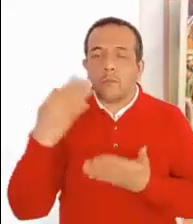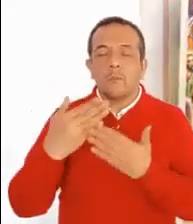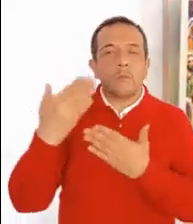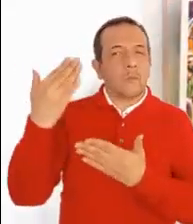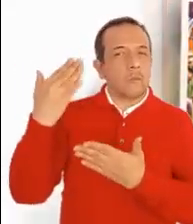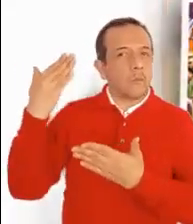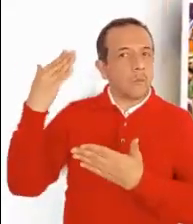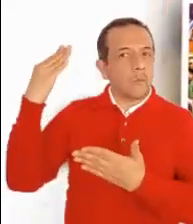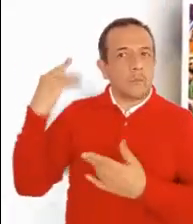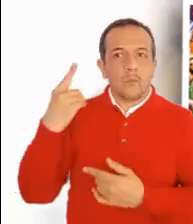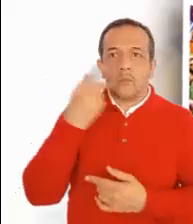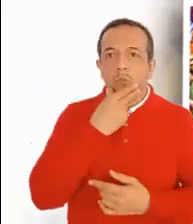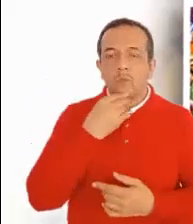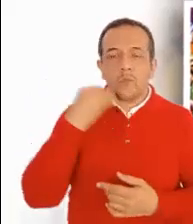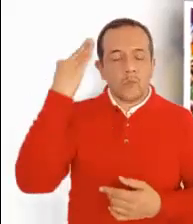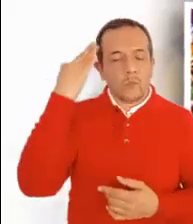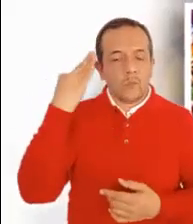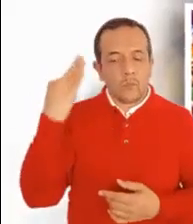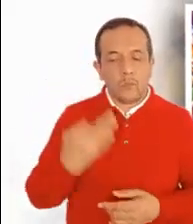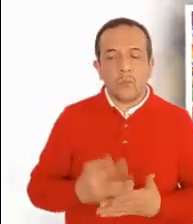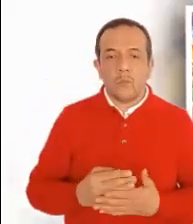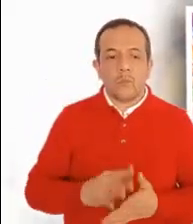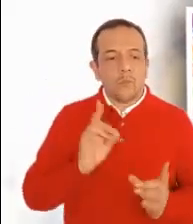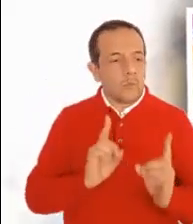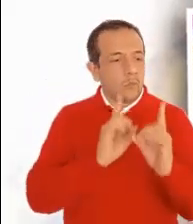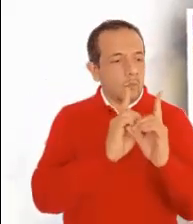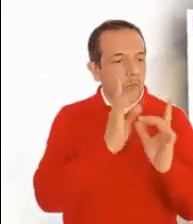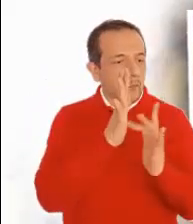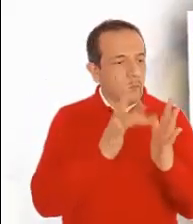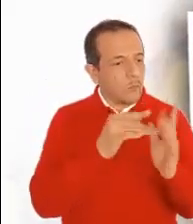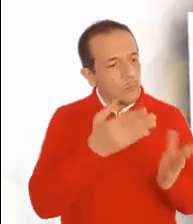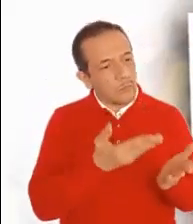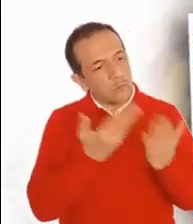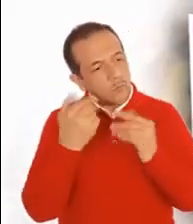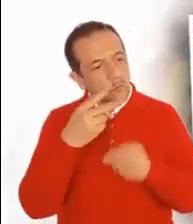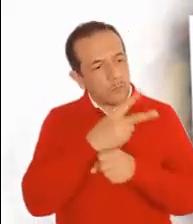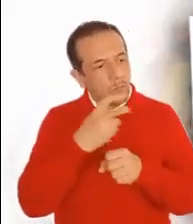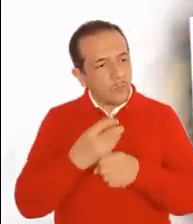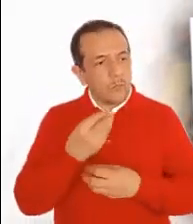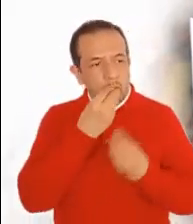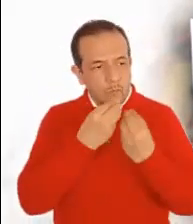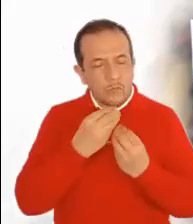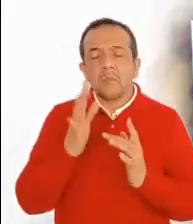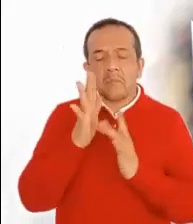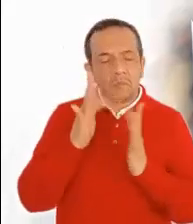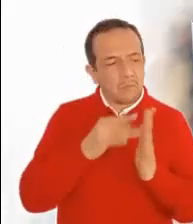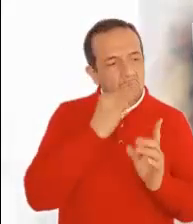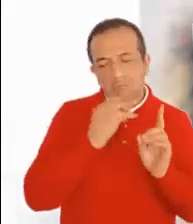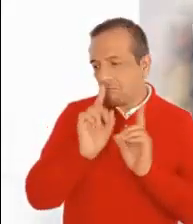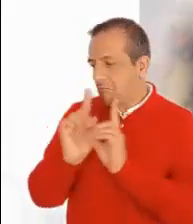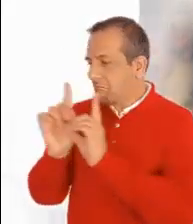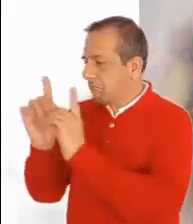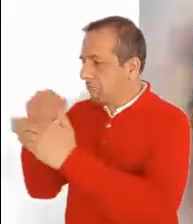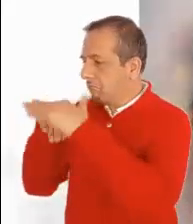En aquel tiempo, un fariseo invitó a Jesús a comer. Jesús fue a la casa del fariseo y se